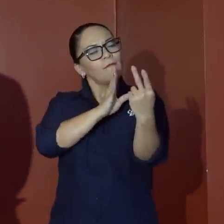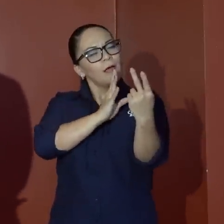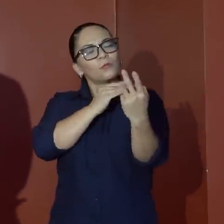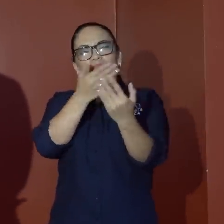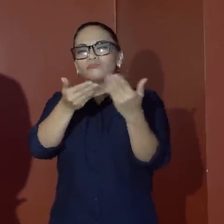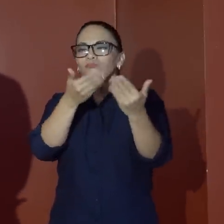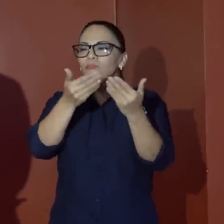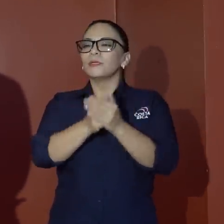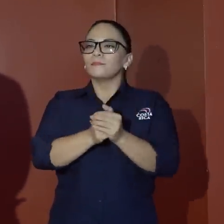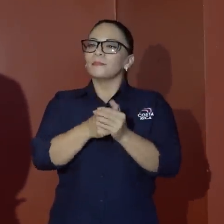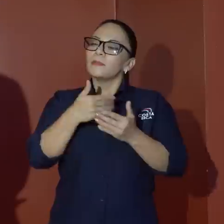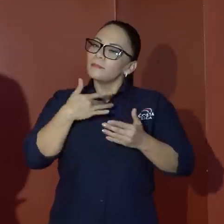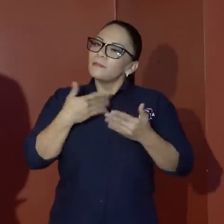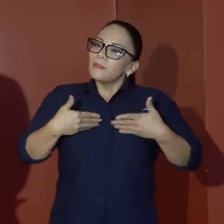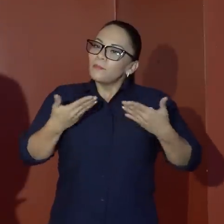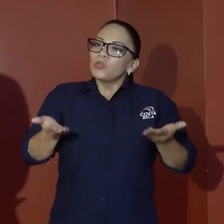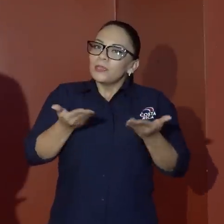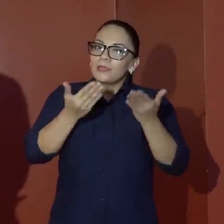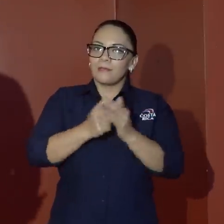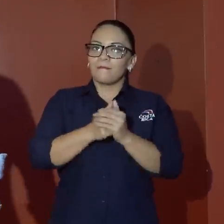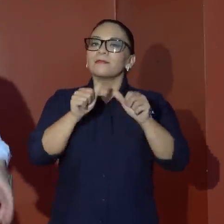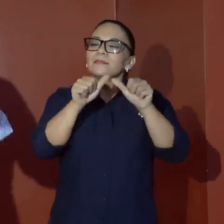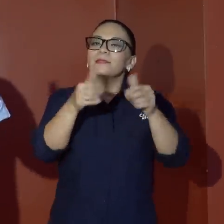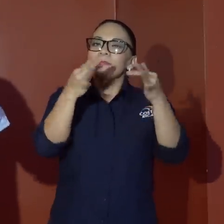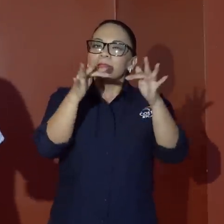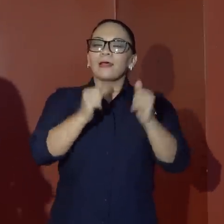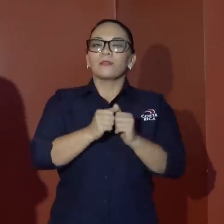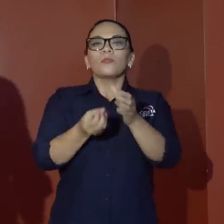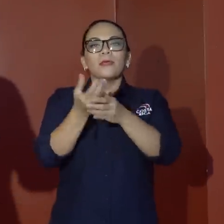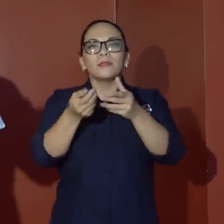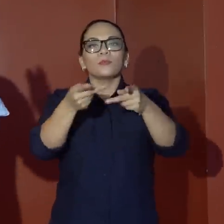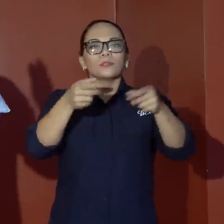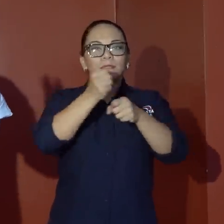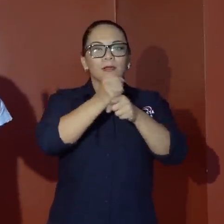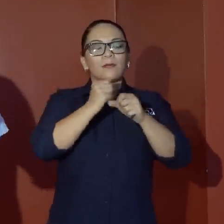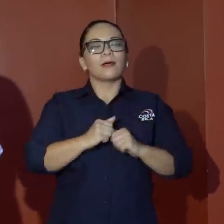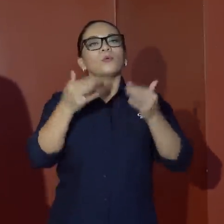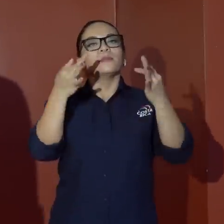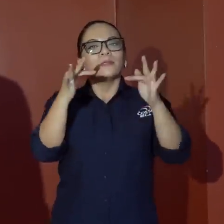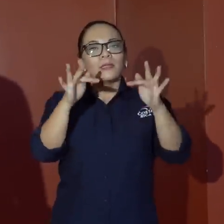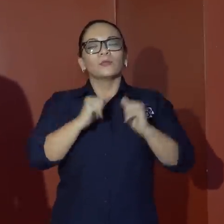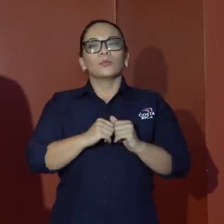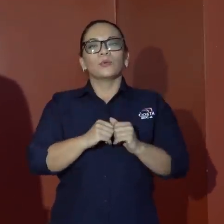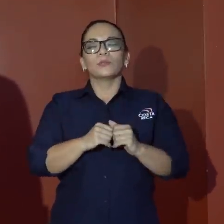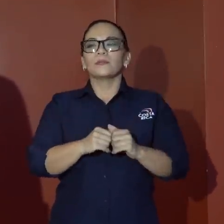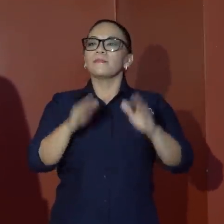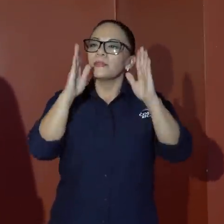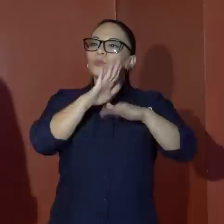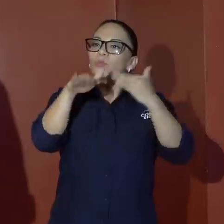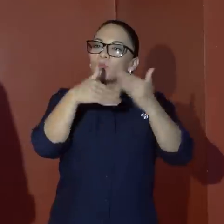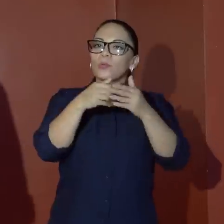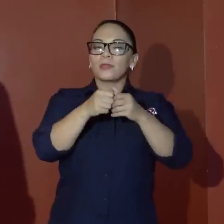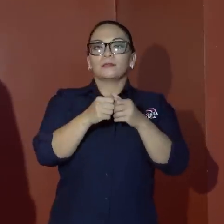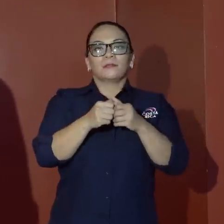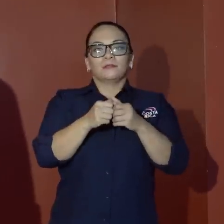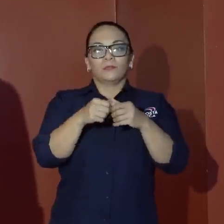Eso me motiva a seguir tratando de generar empleo, tratando de atacar las redes de